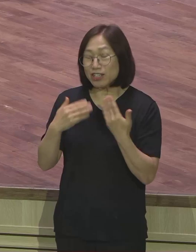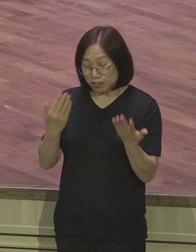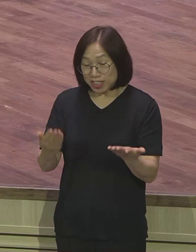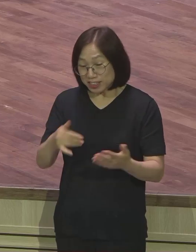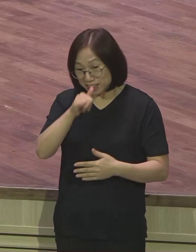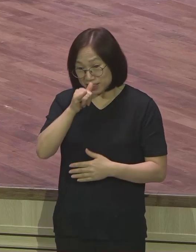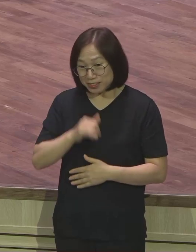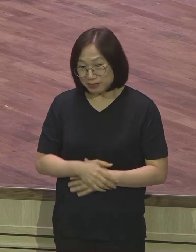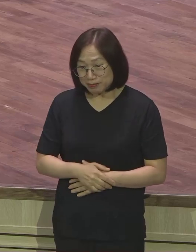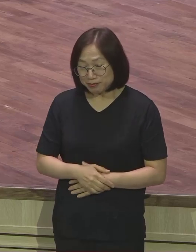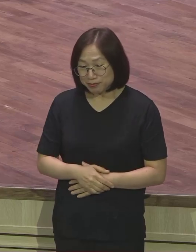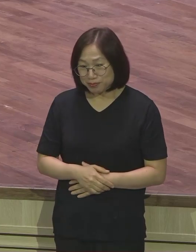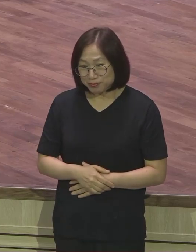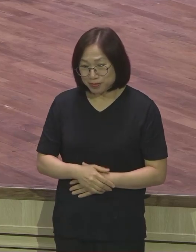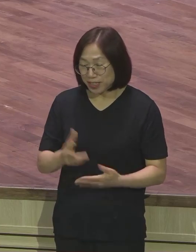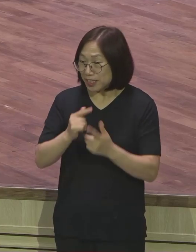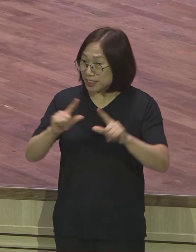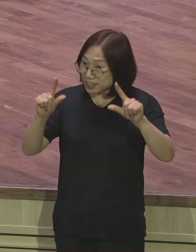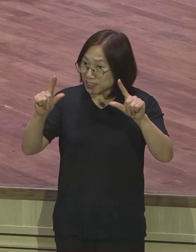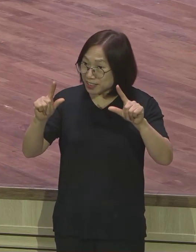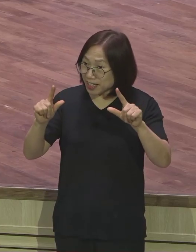주일날 휴가를 떠나야 되는데